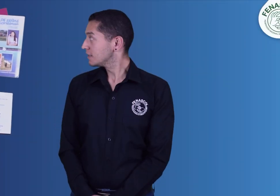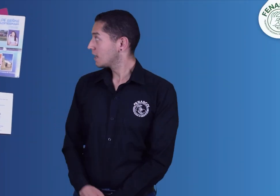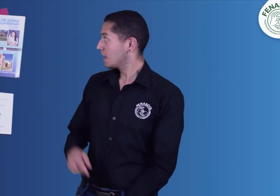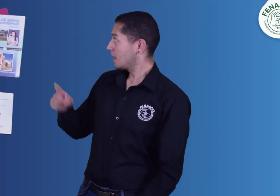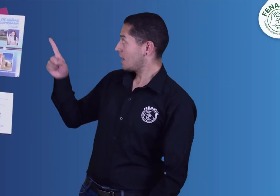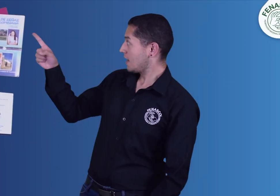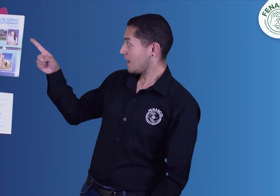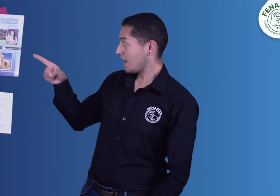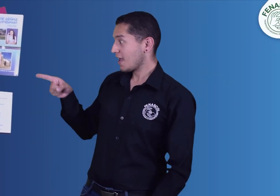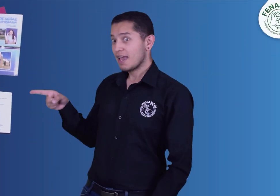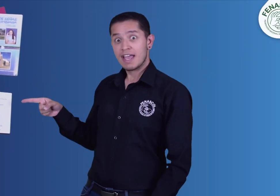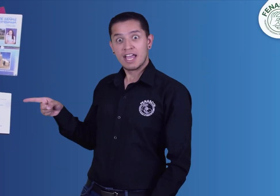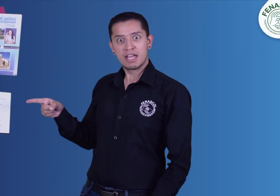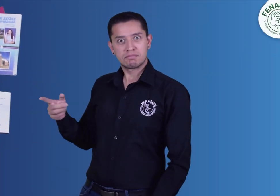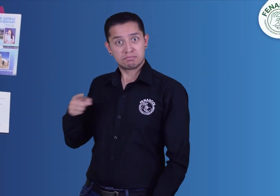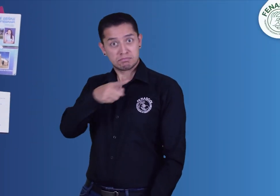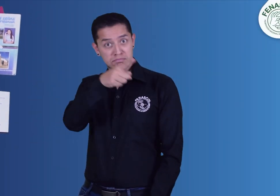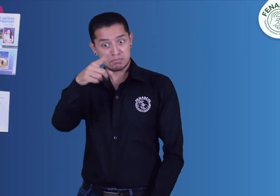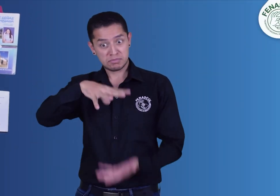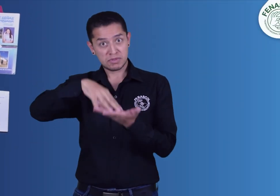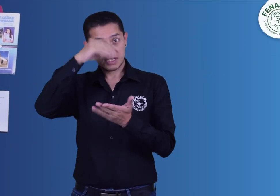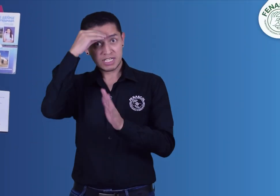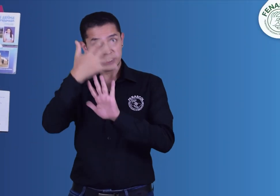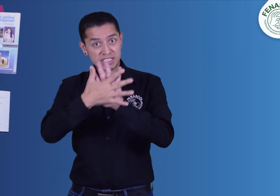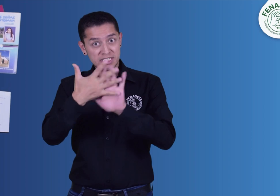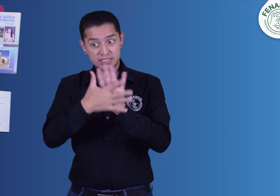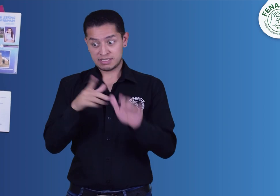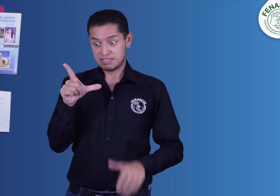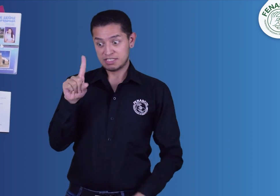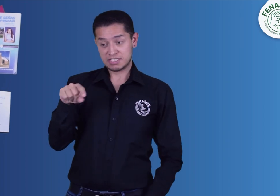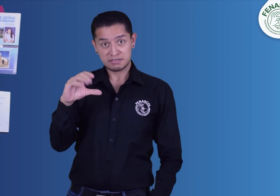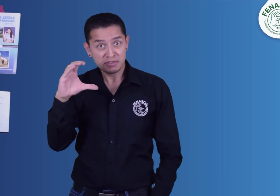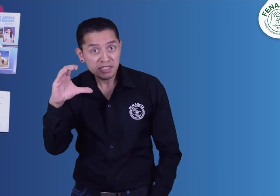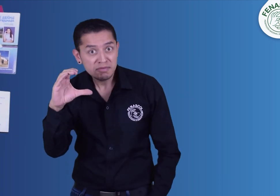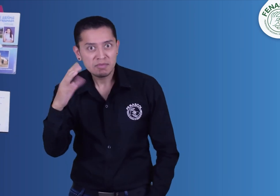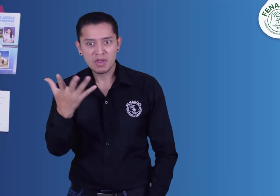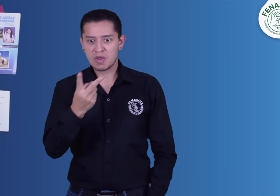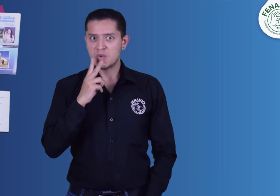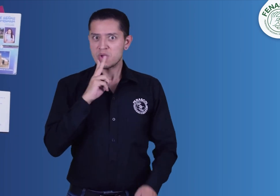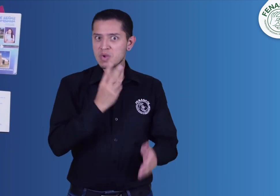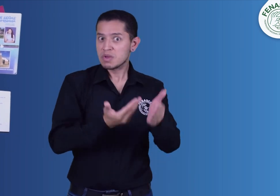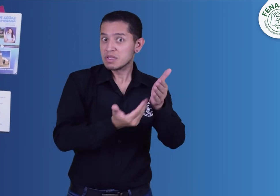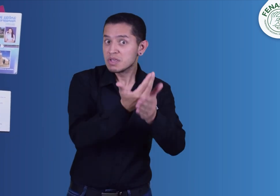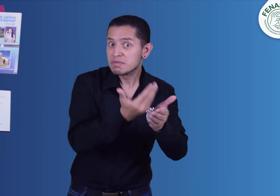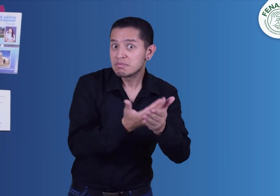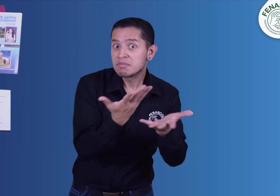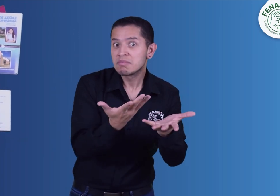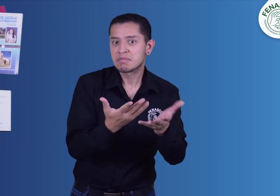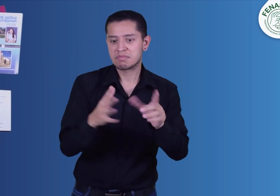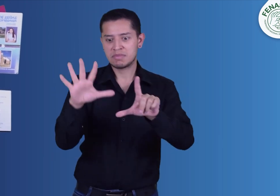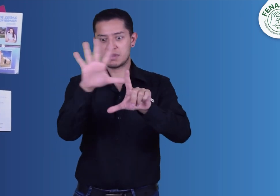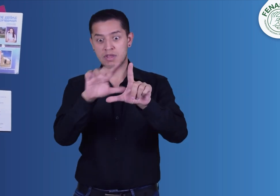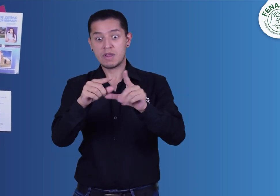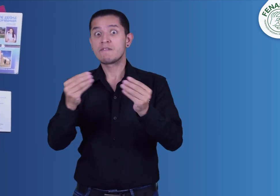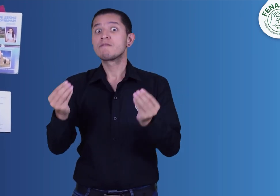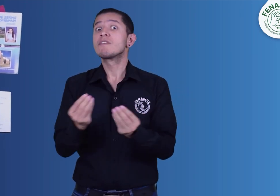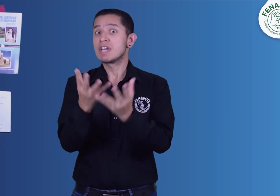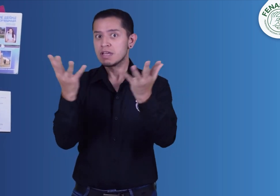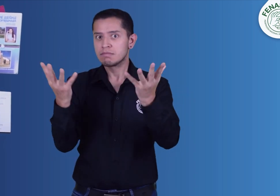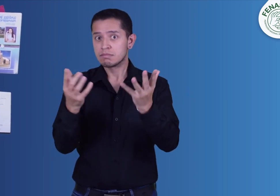material te sirve para el aprendizaje de lengua de señas colombiana o vocabulario nuevo visto en video. ¿No lo